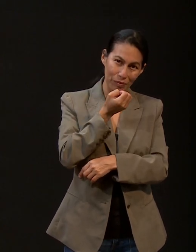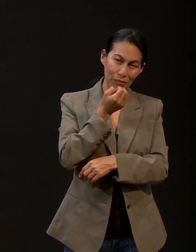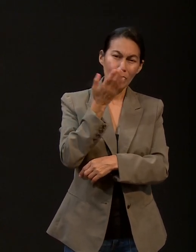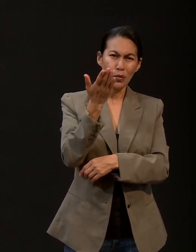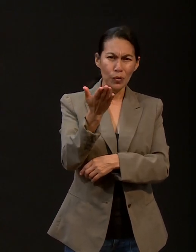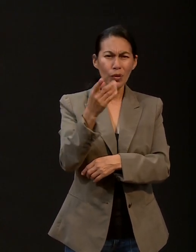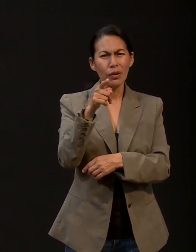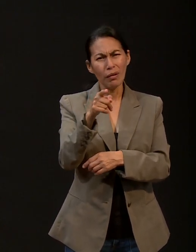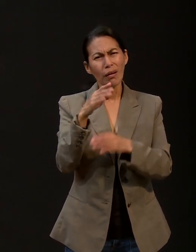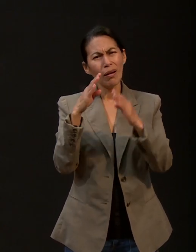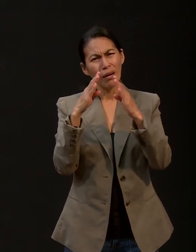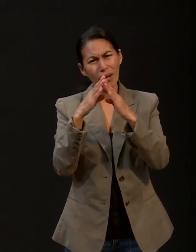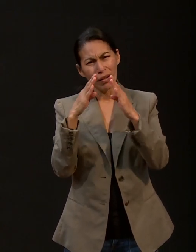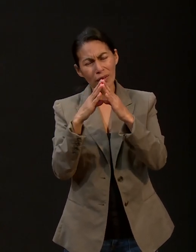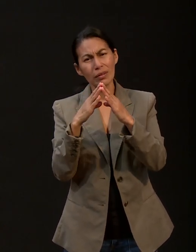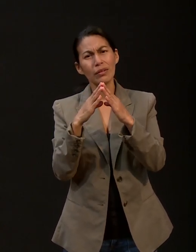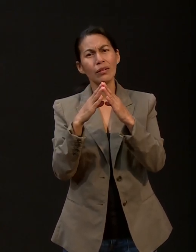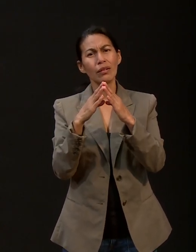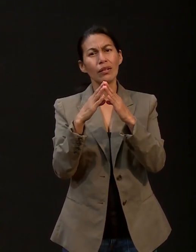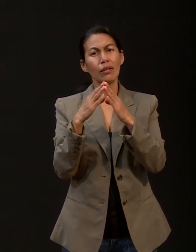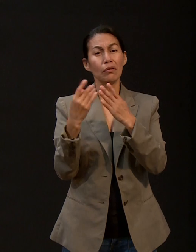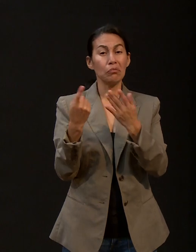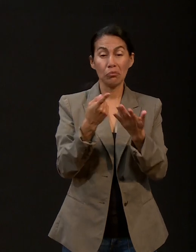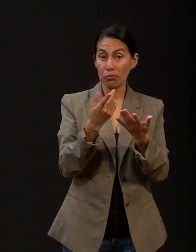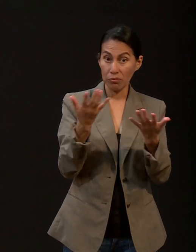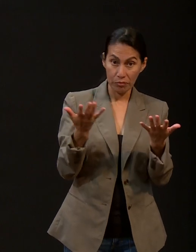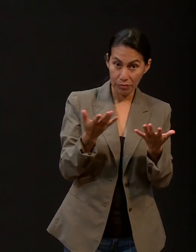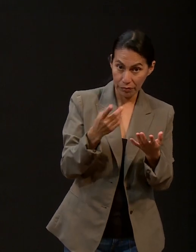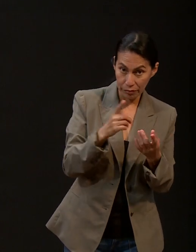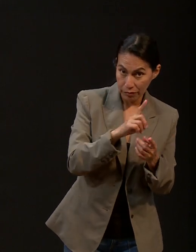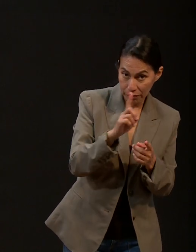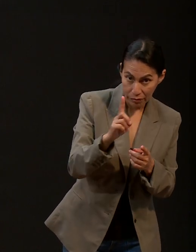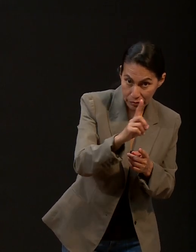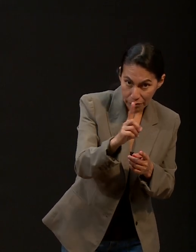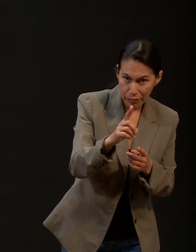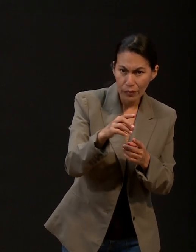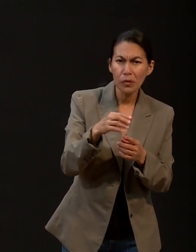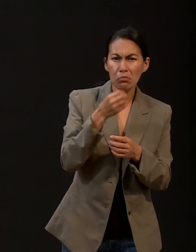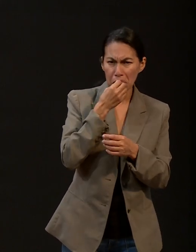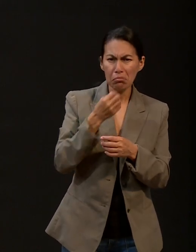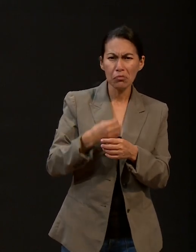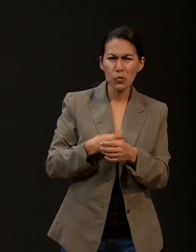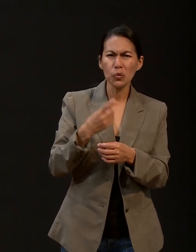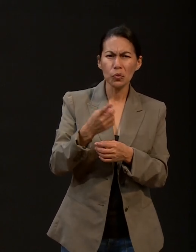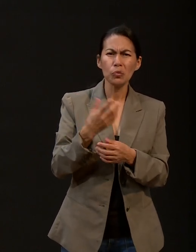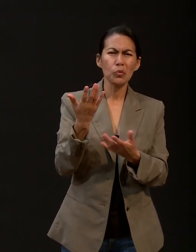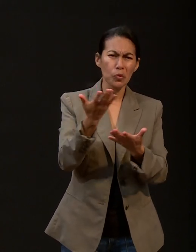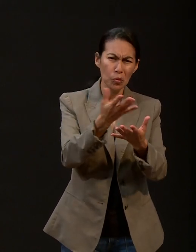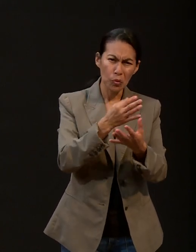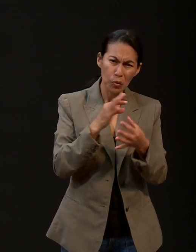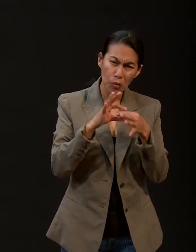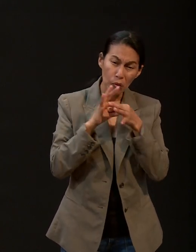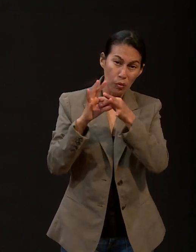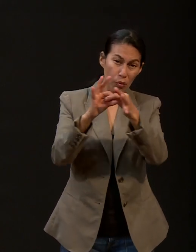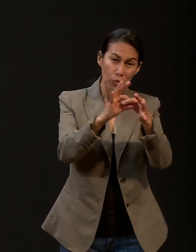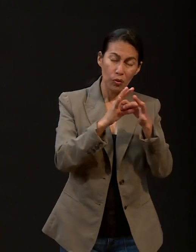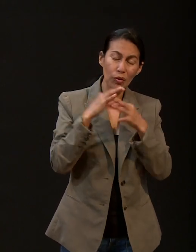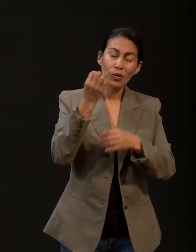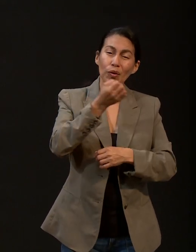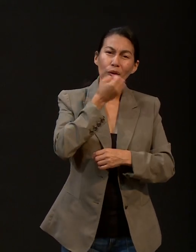que allí donde estás, en casita, donde vayas, oremos para que Dios glorifique su nombre en nosotros. ¿Quieres